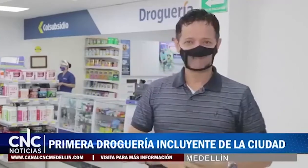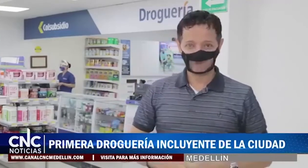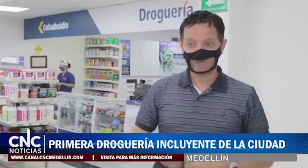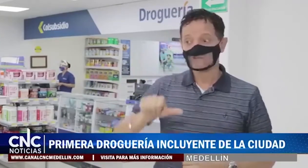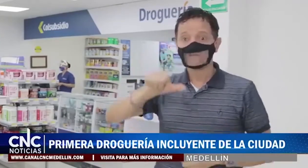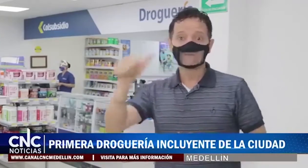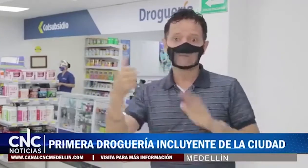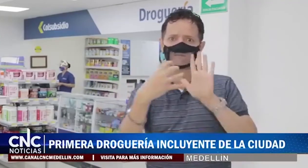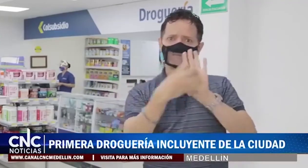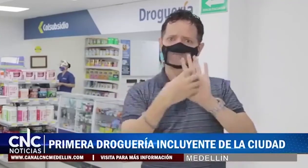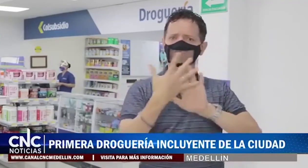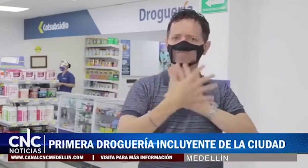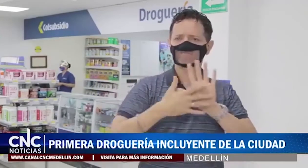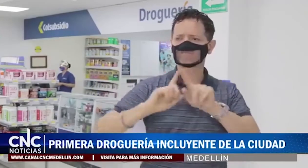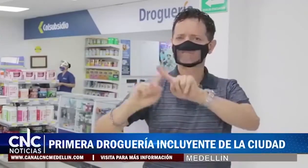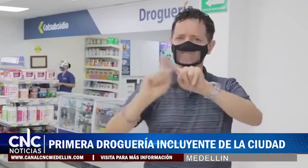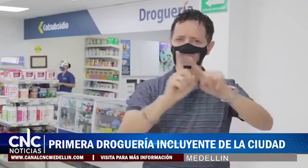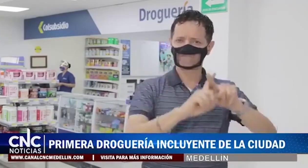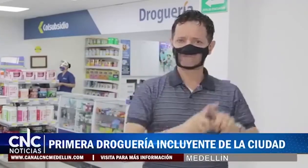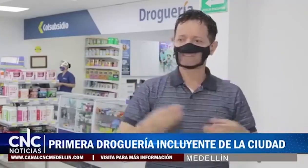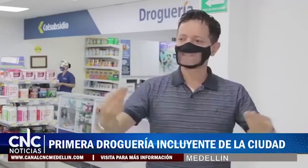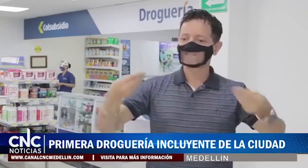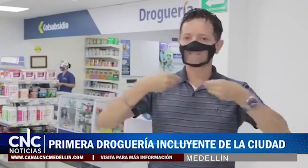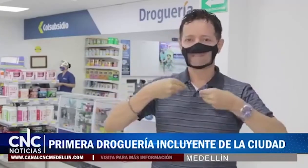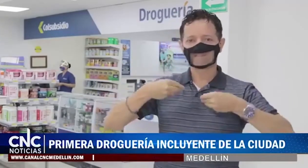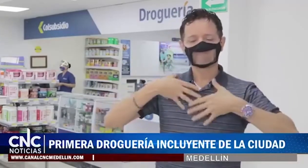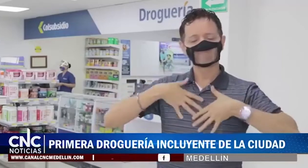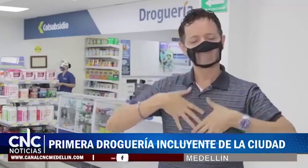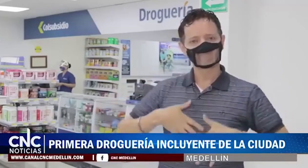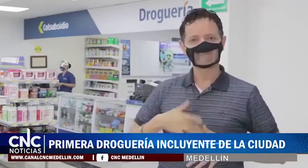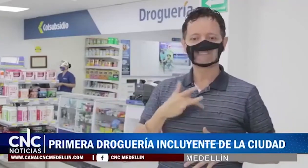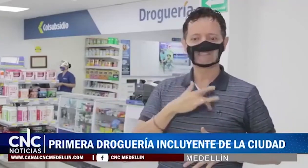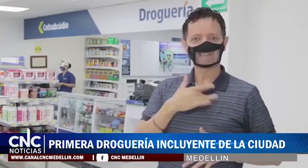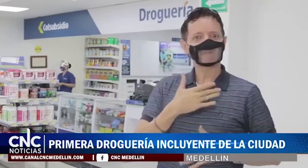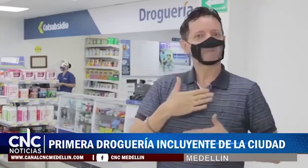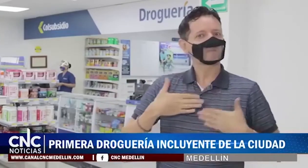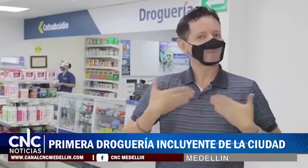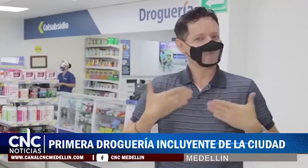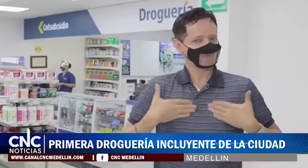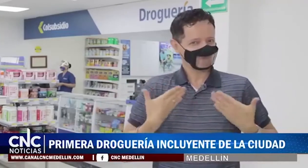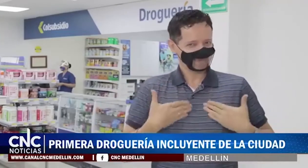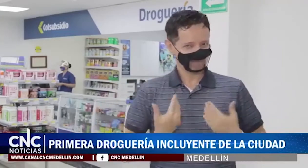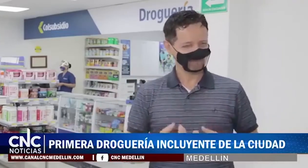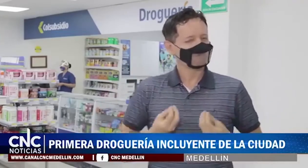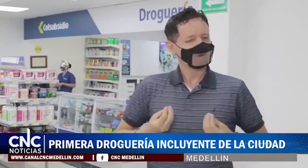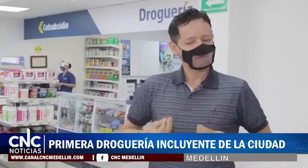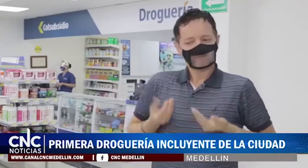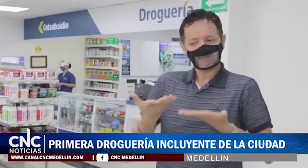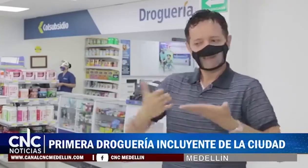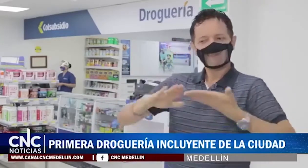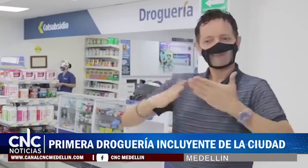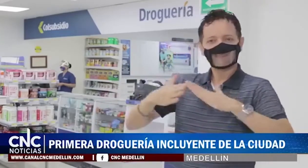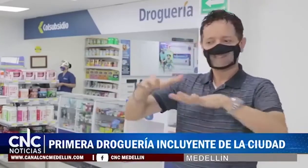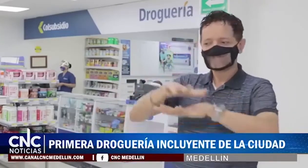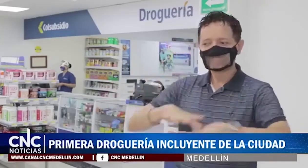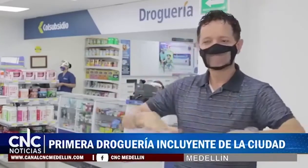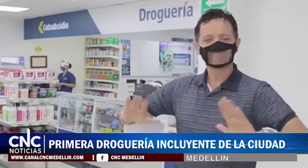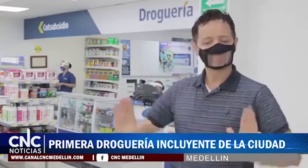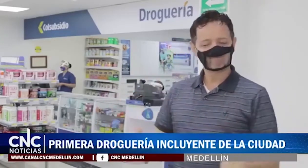está ubicada la señalética. Todo esto nos hace sentir muy cómodos y tranquilos. Esto quiere decir que están preparados para brindar un servicio de